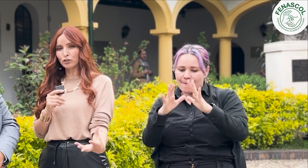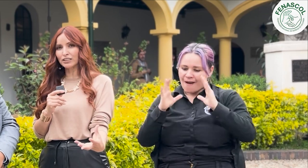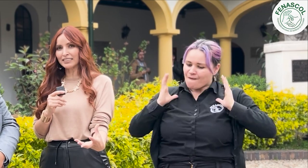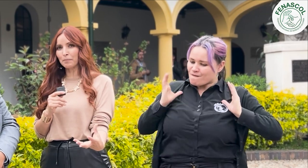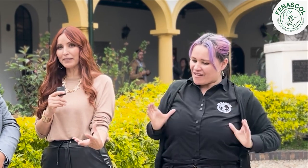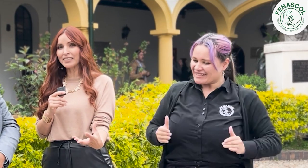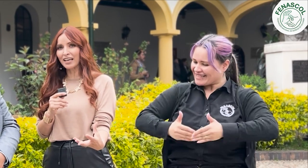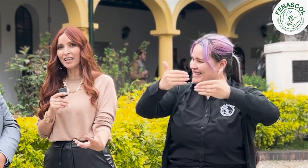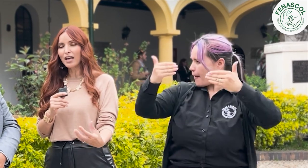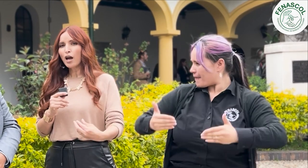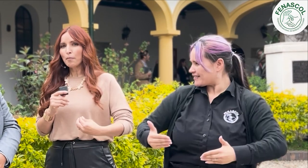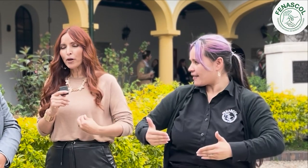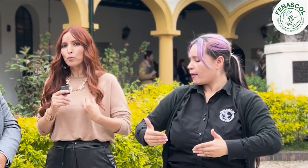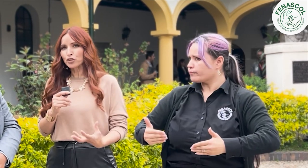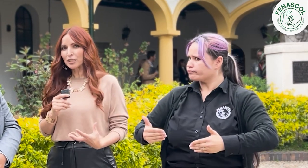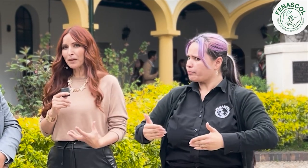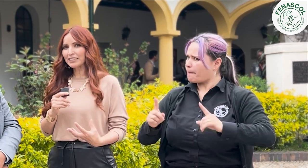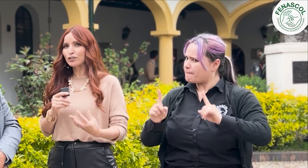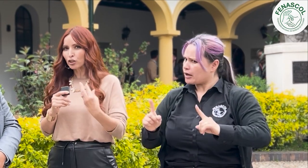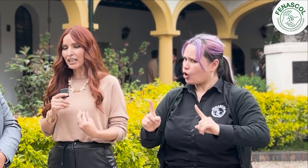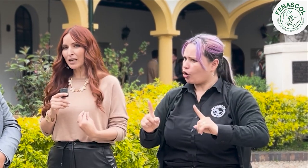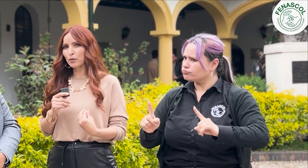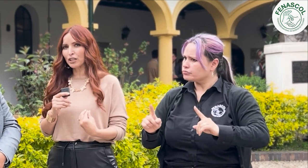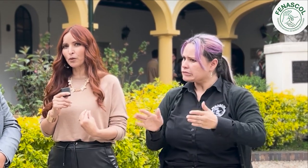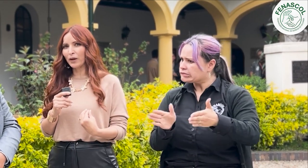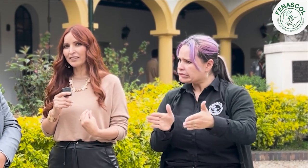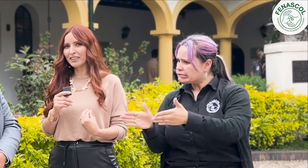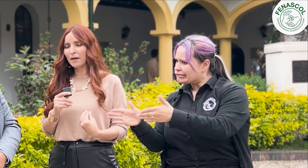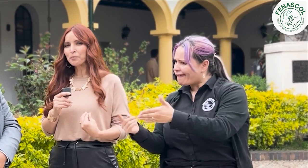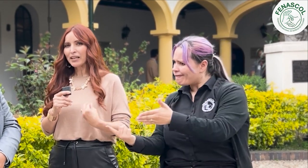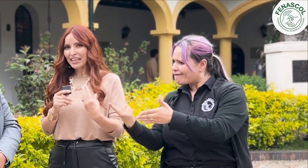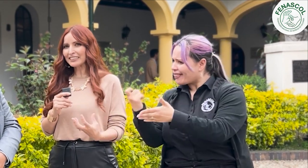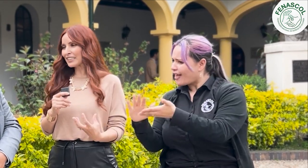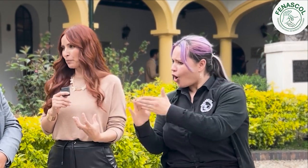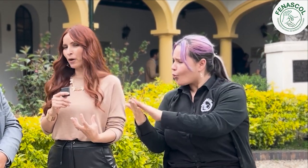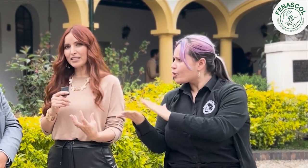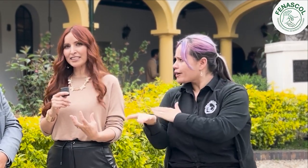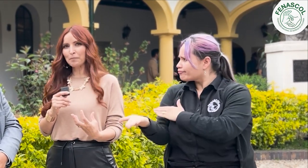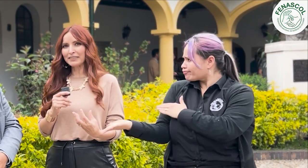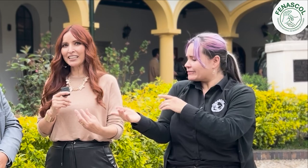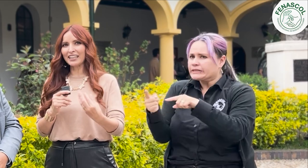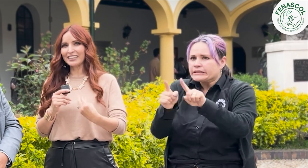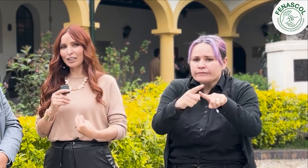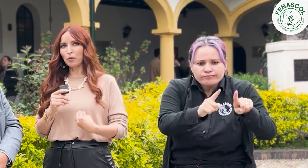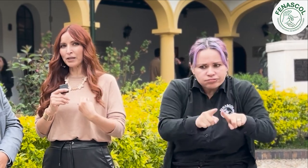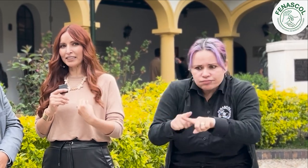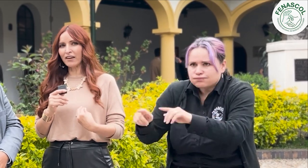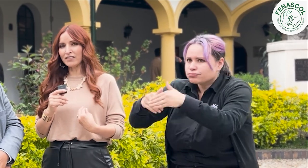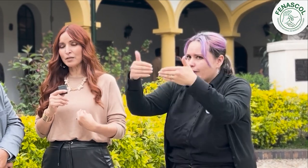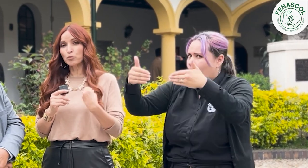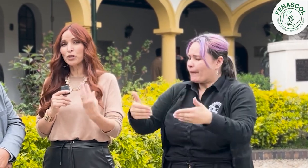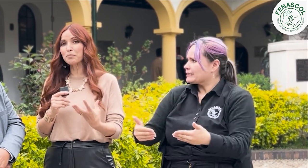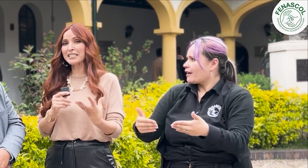discapacidad, pero muchas veces no tenemos en cuenta este tipo de discapacidad que se convierte a veces muy invisible.